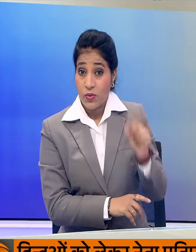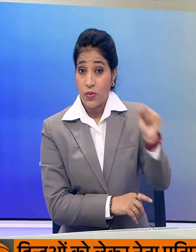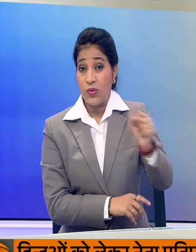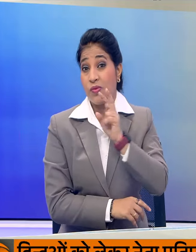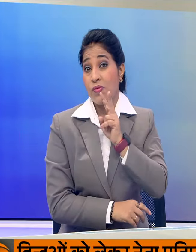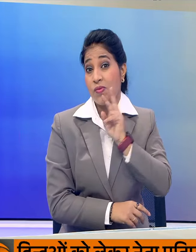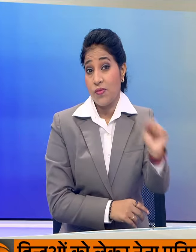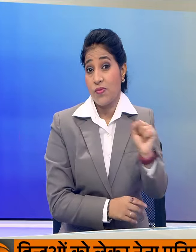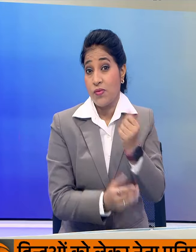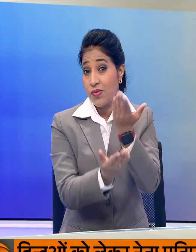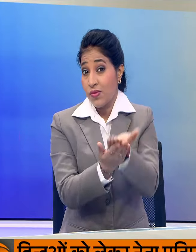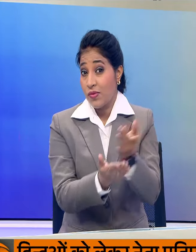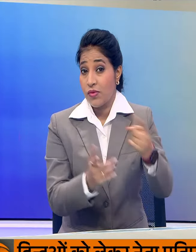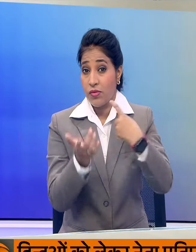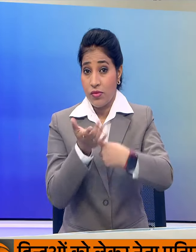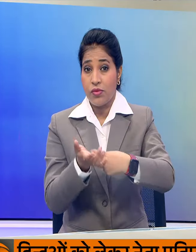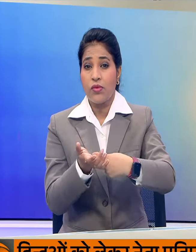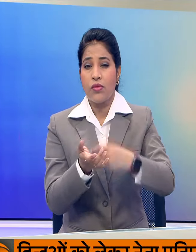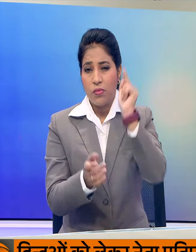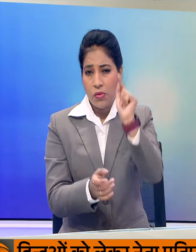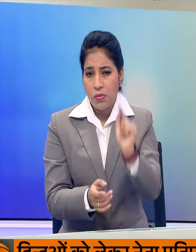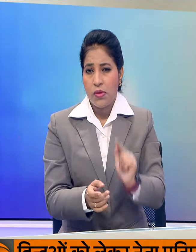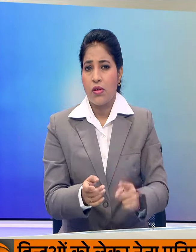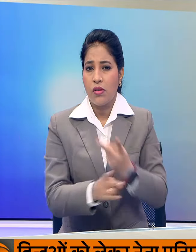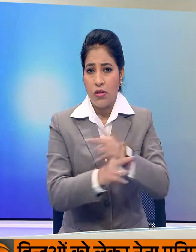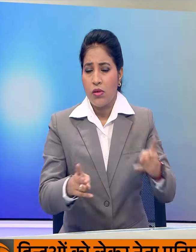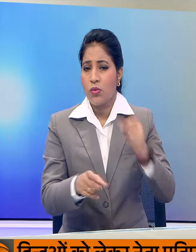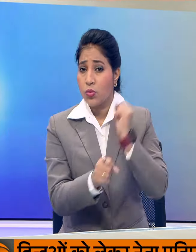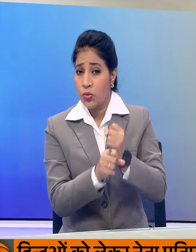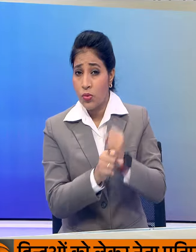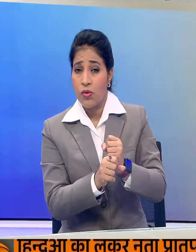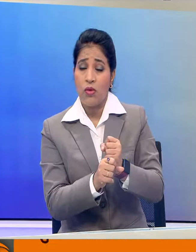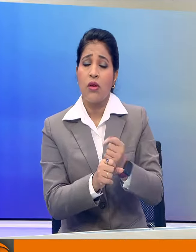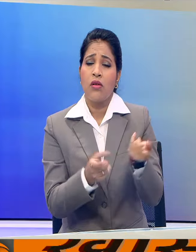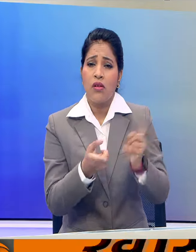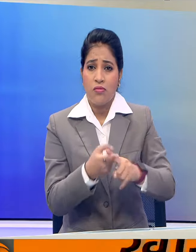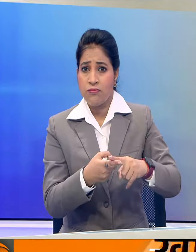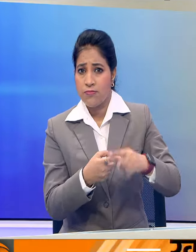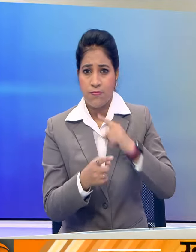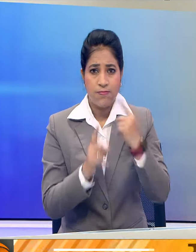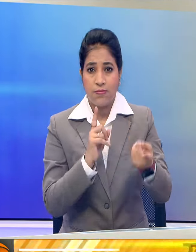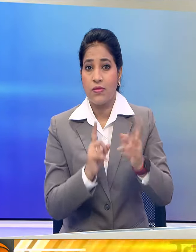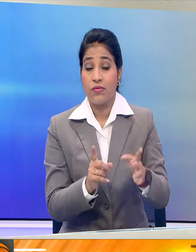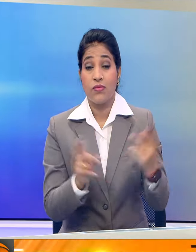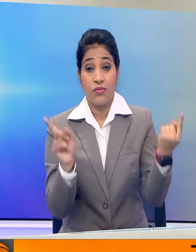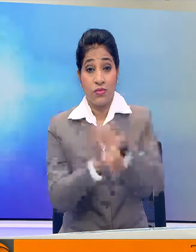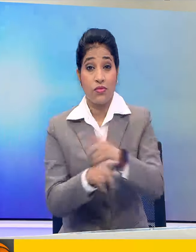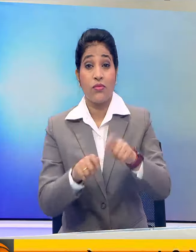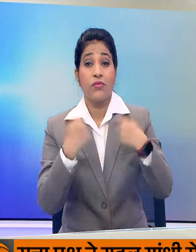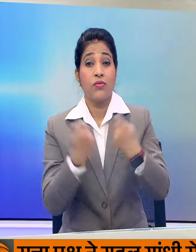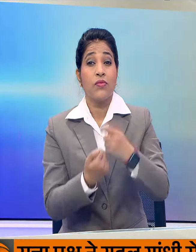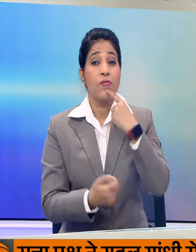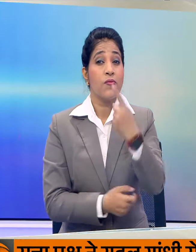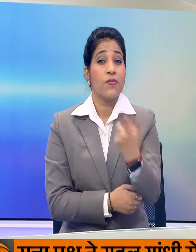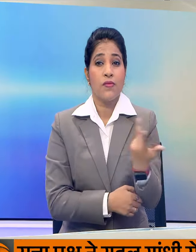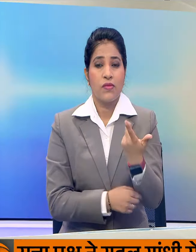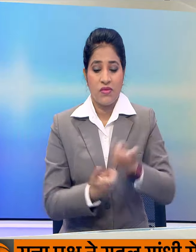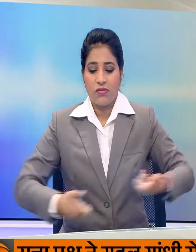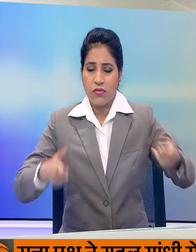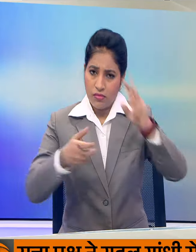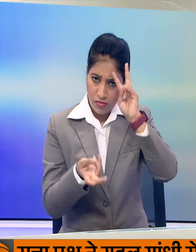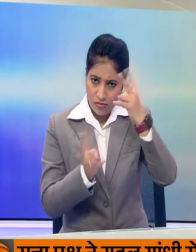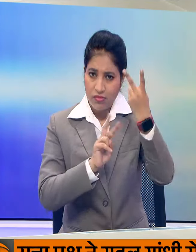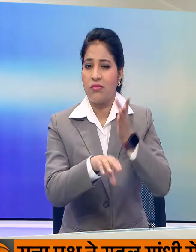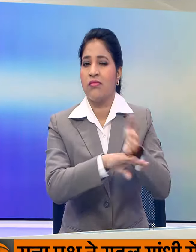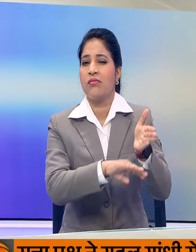भाशन प्रस्ताफ पर राहुले हर मुद्दे पर सरकार को खेरने की कोशिश की लेकिन सत्ता पक्ष की ओर से कहा गया कि वो सदन को गुमरा कर